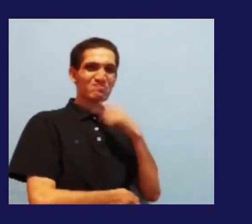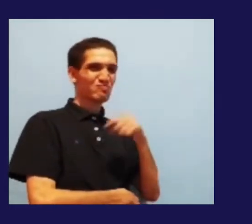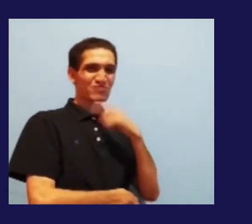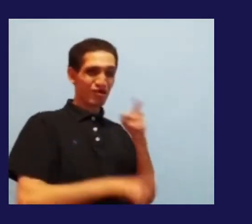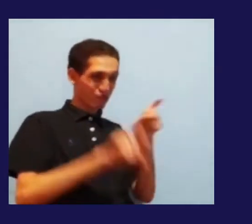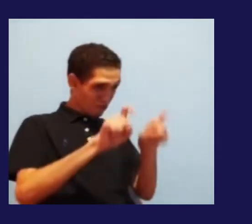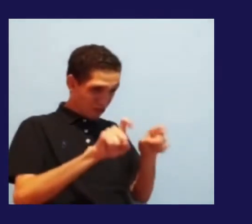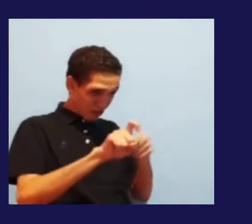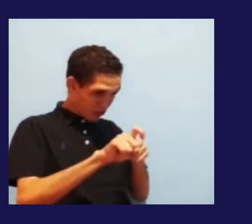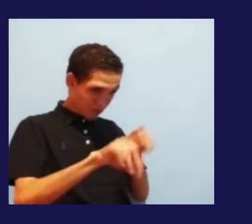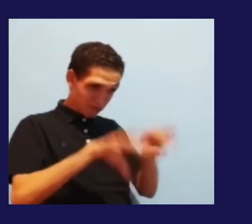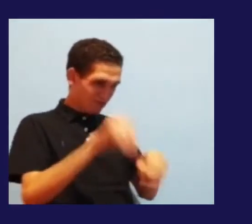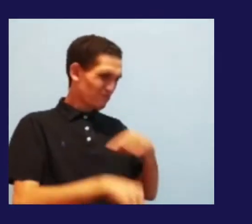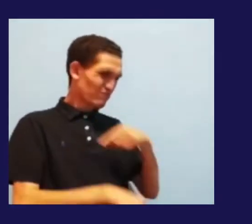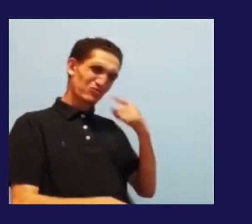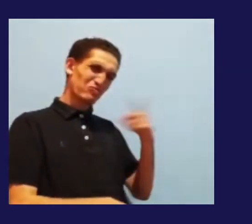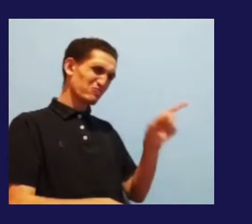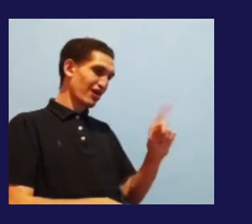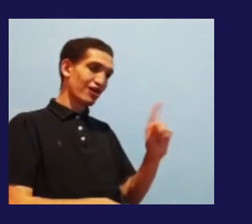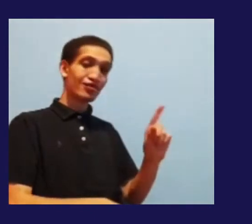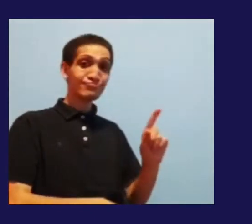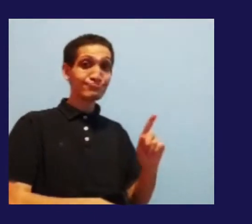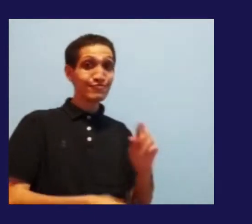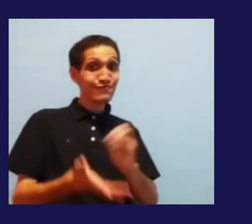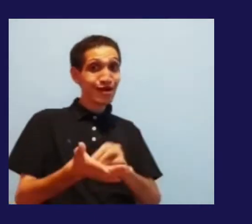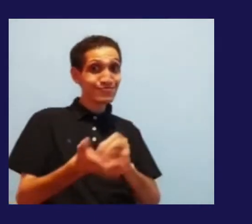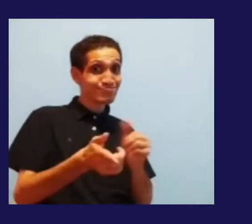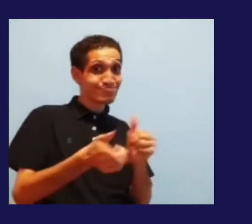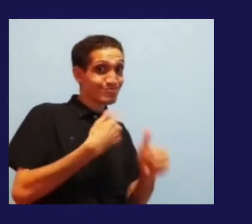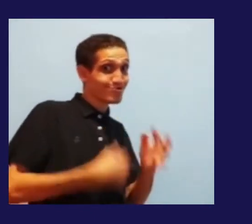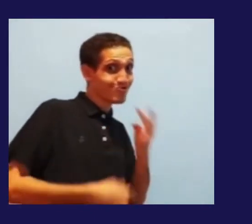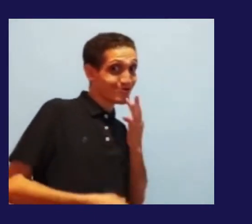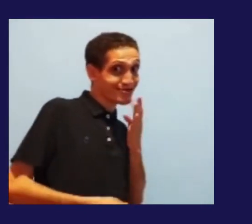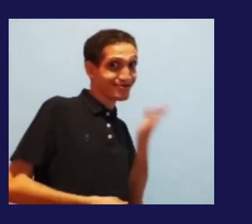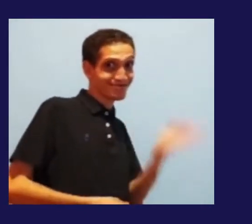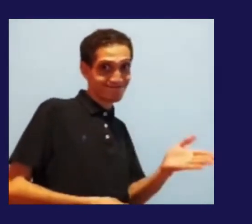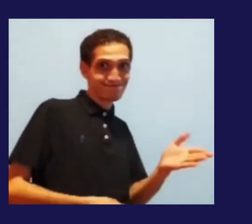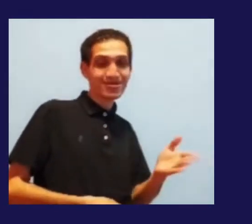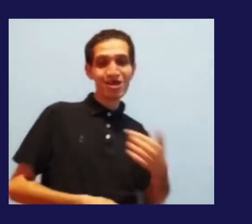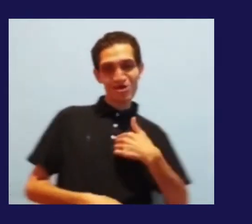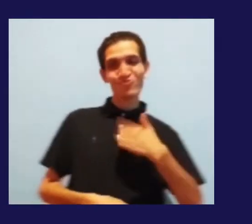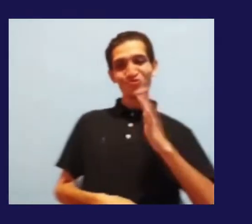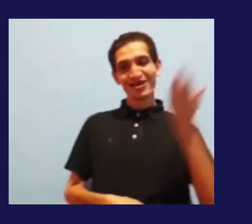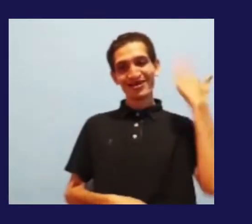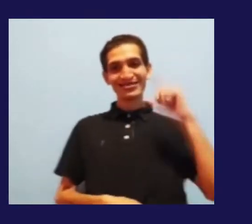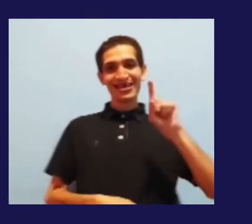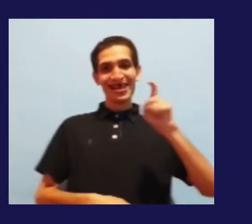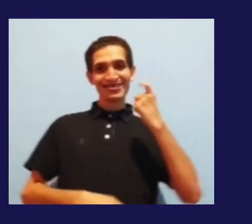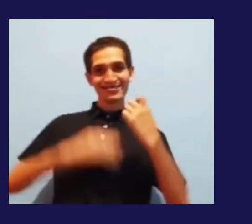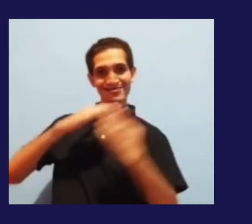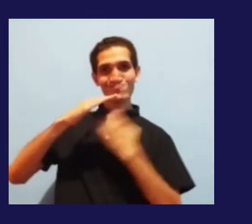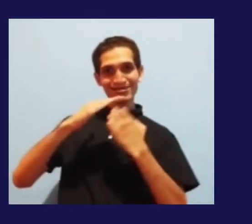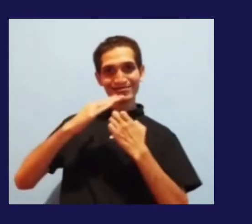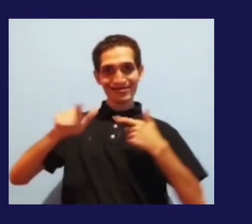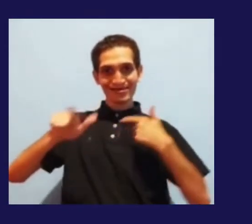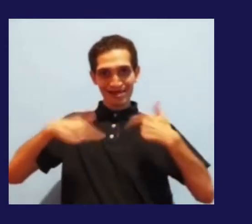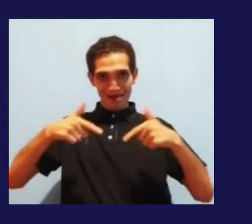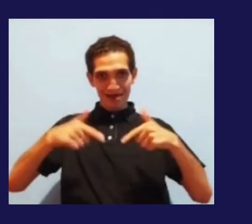Como é que, por exemplo, às vezes eu escutava muito isso de empresas até, né? A gente fazia a questão da inserção da pessoa com